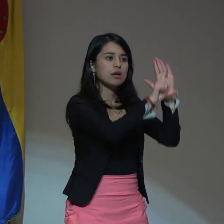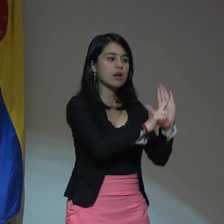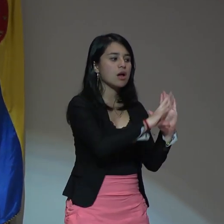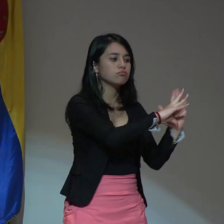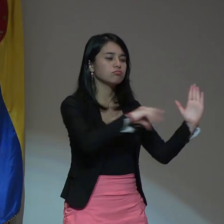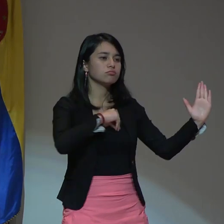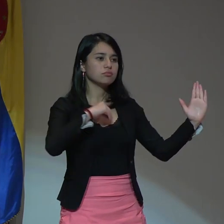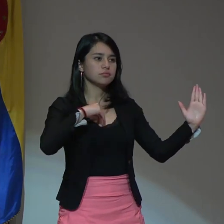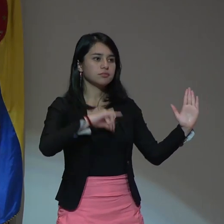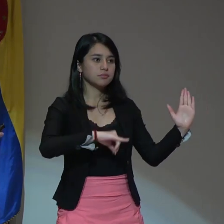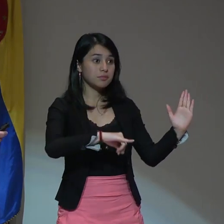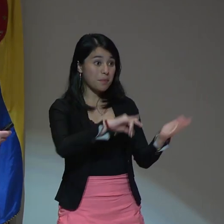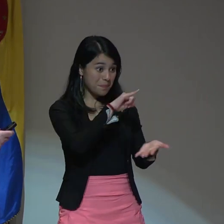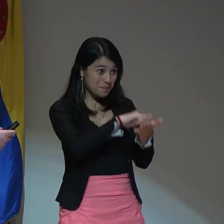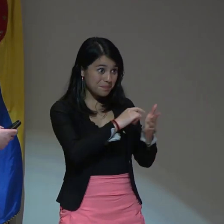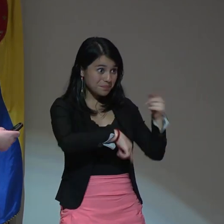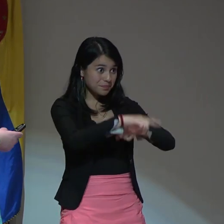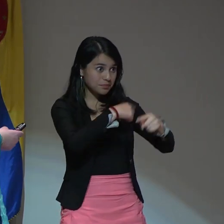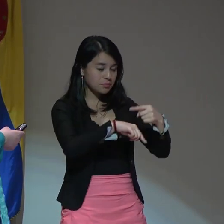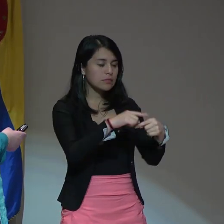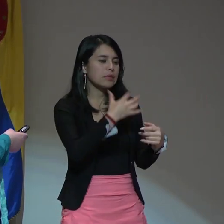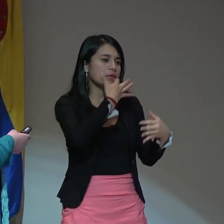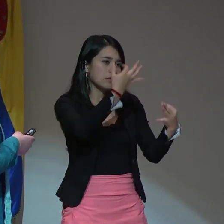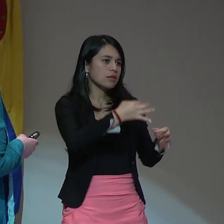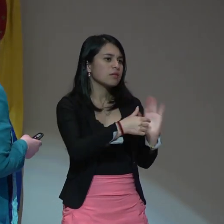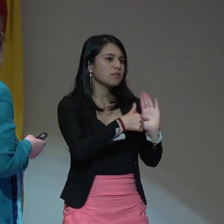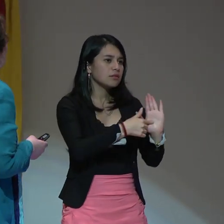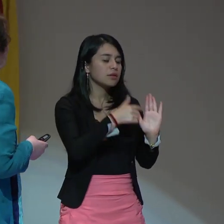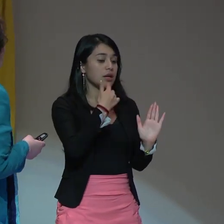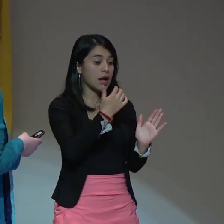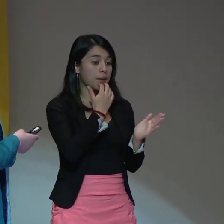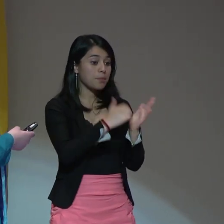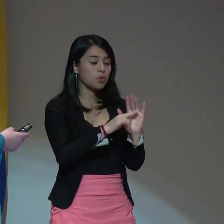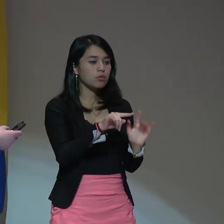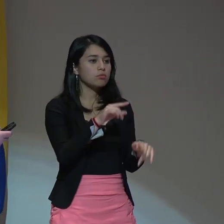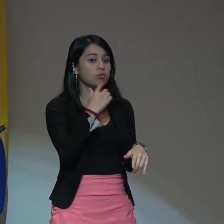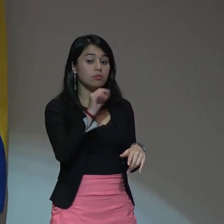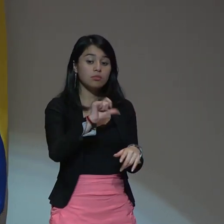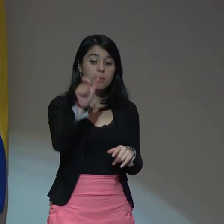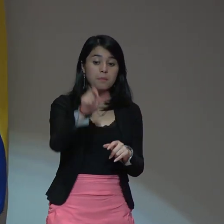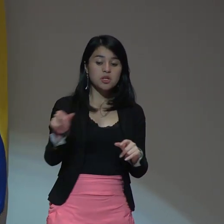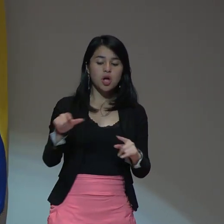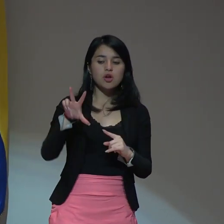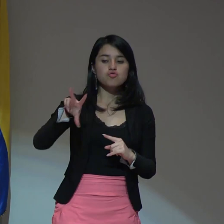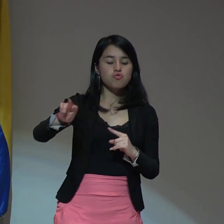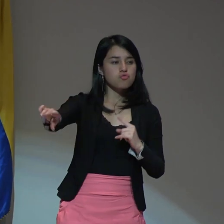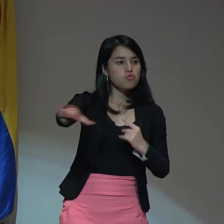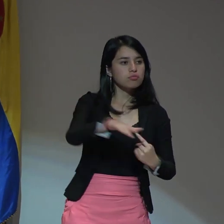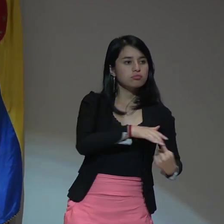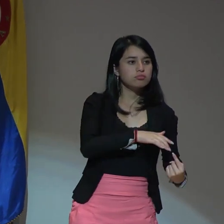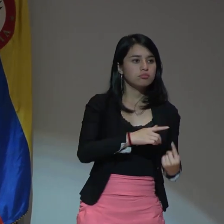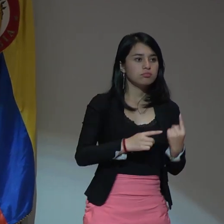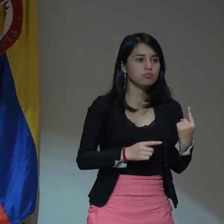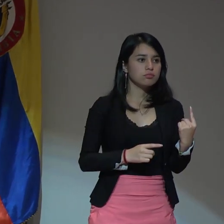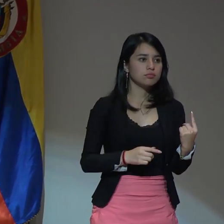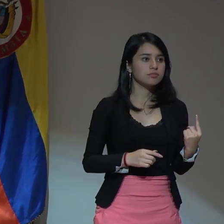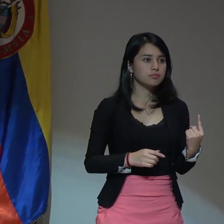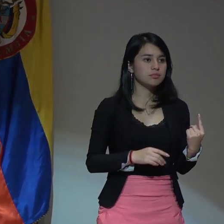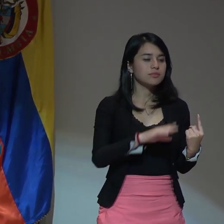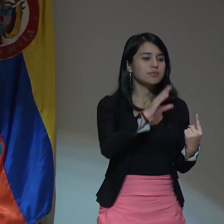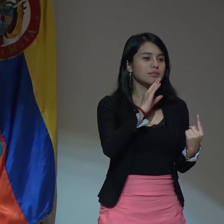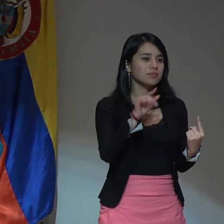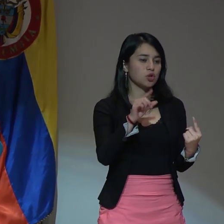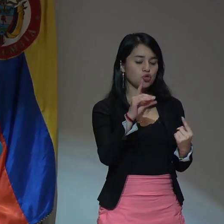y con esto implícitamente mata y niega al otro. Boaventura dos